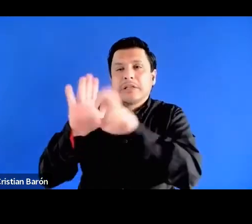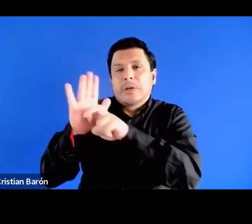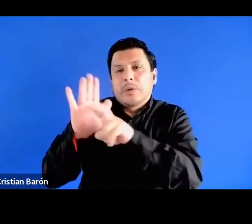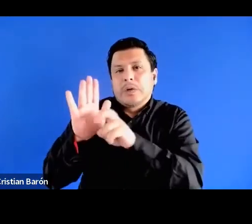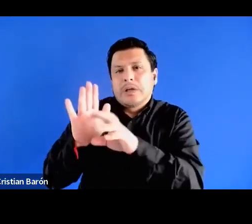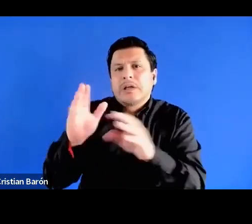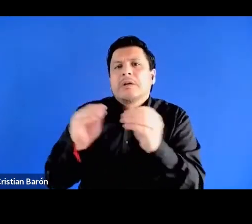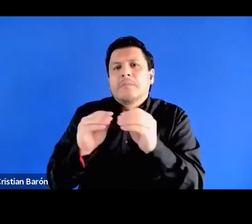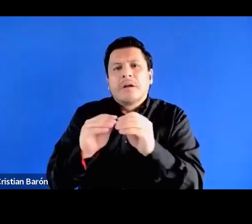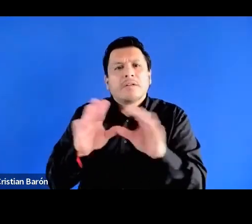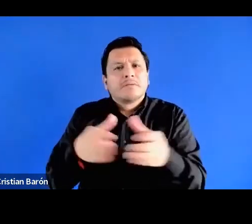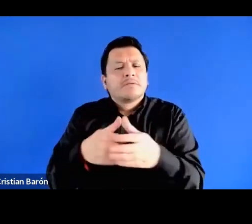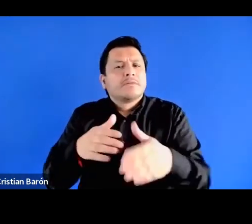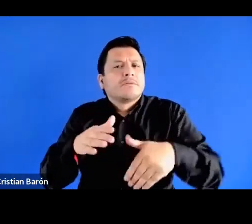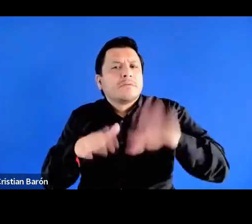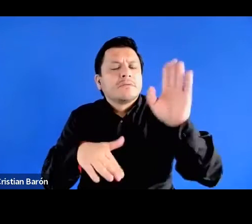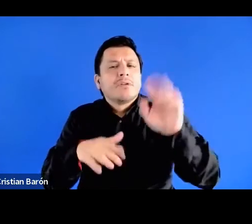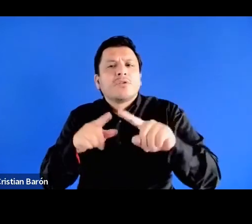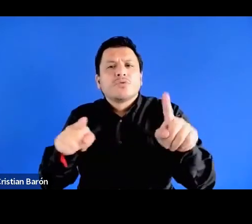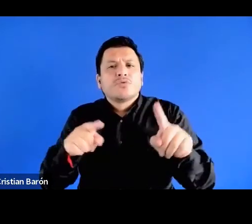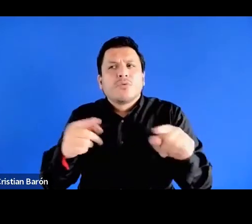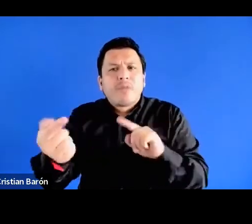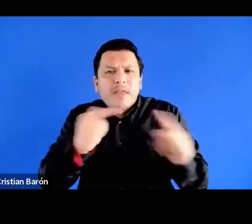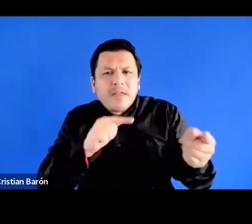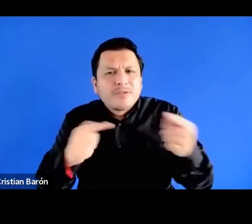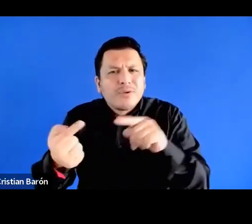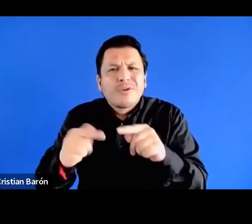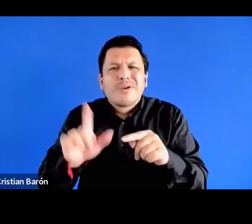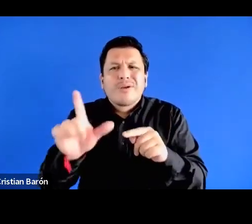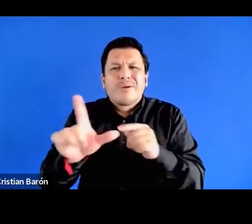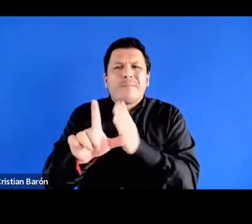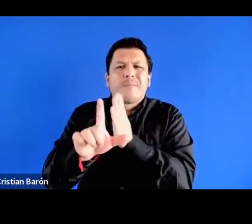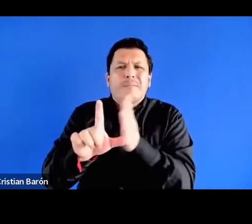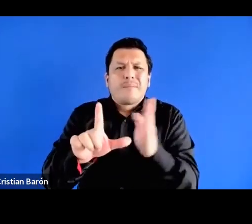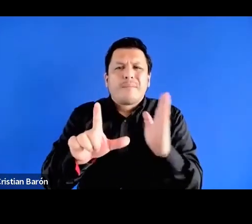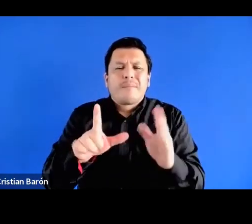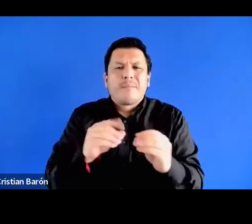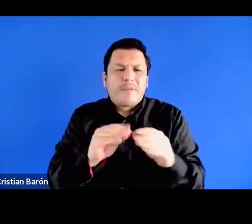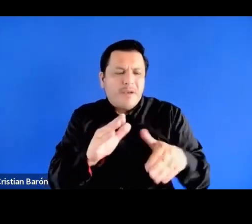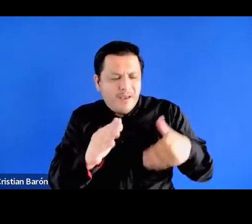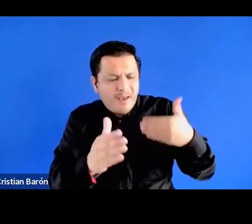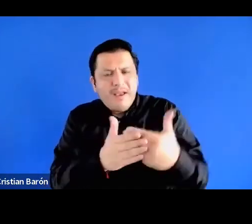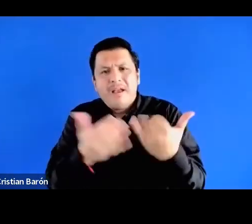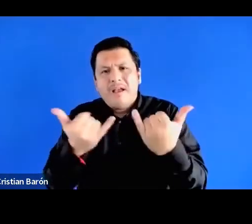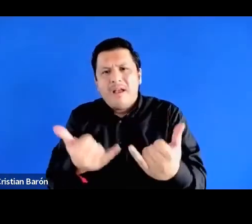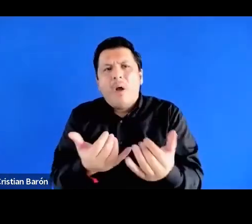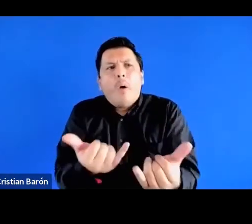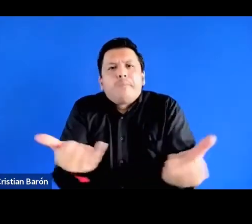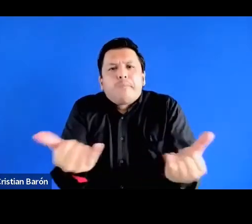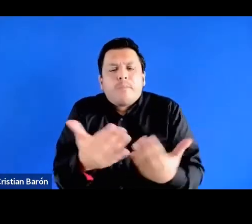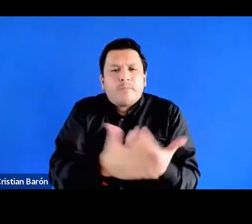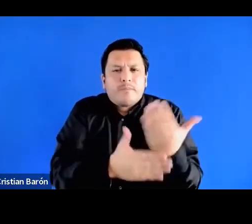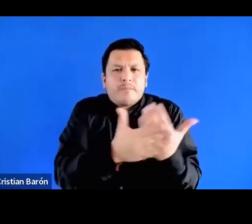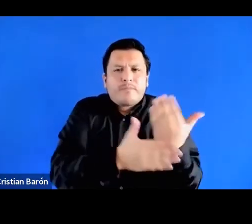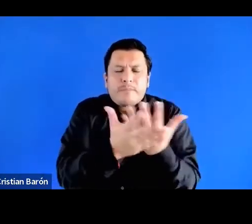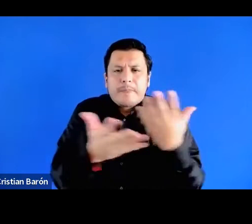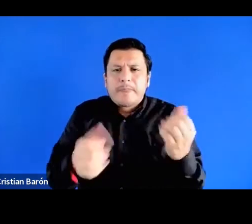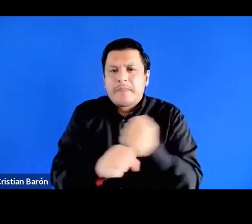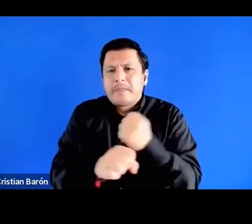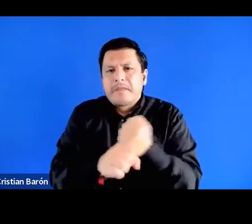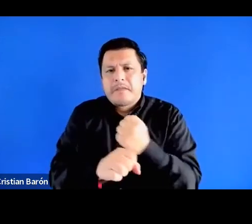y también con muchas discusiones bibliográficas contemporáneas muy recientes trabajos muy